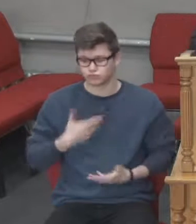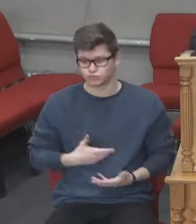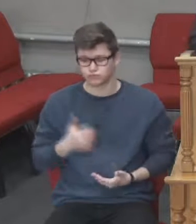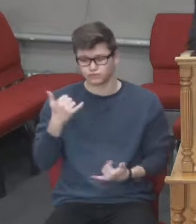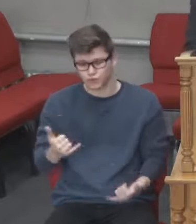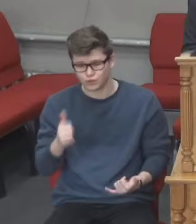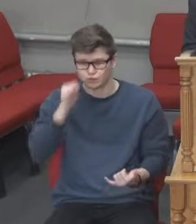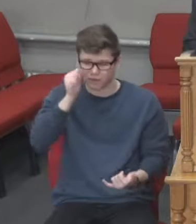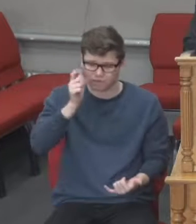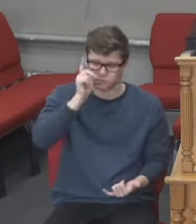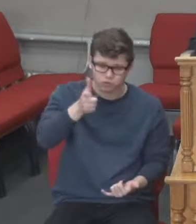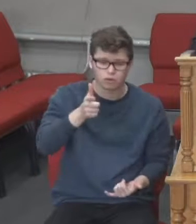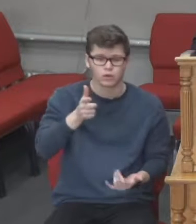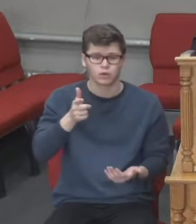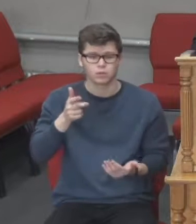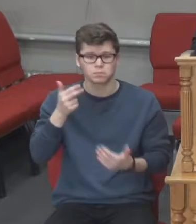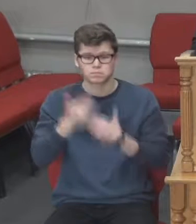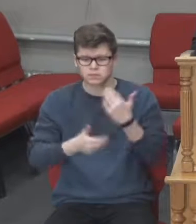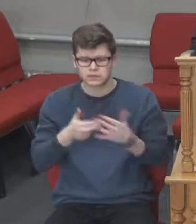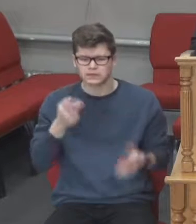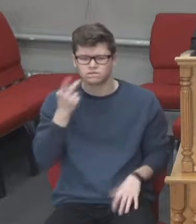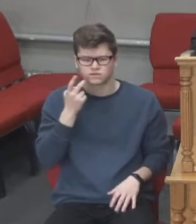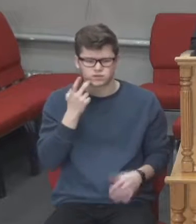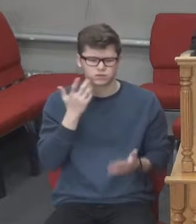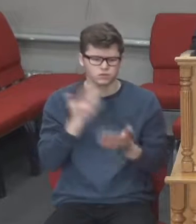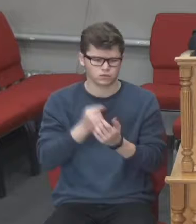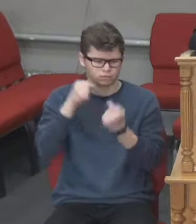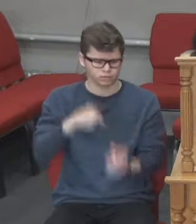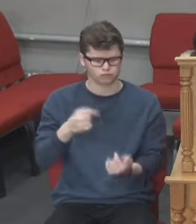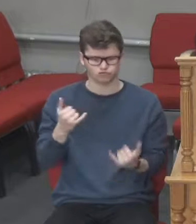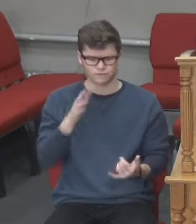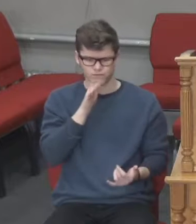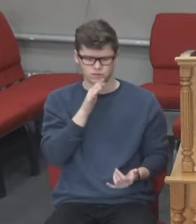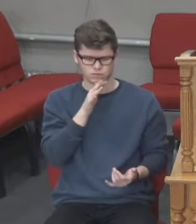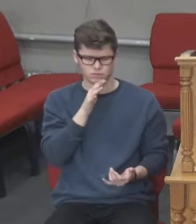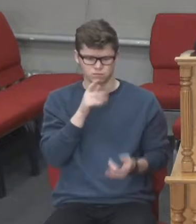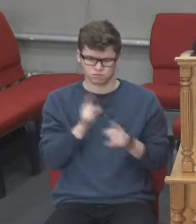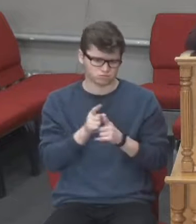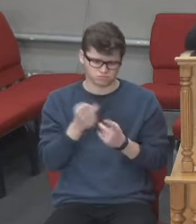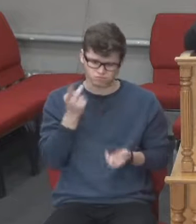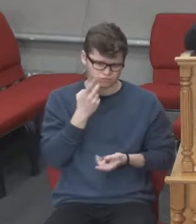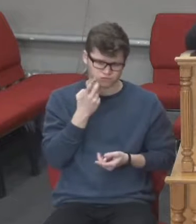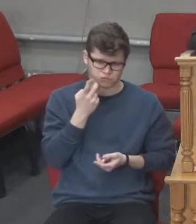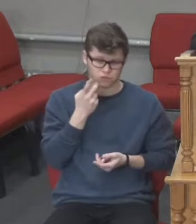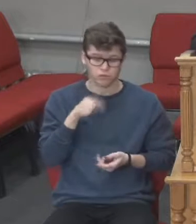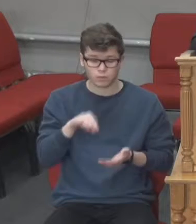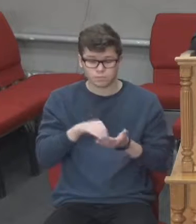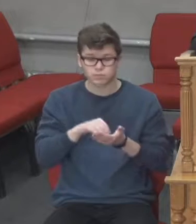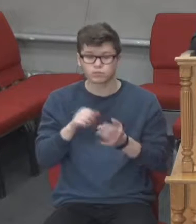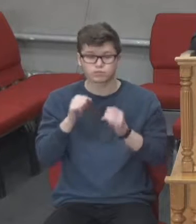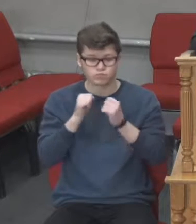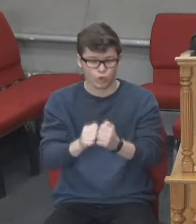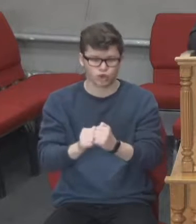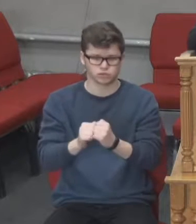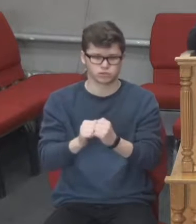післязавтра. Слово Боже, воно завжди є актуальним. І тут таке важливе слово є моліться,